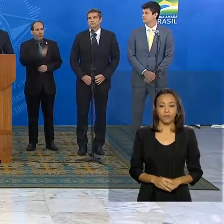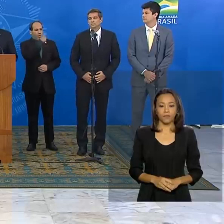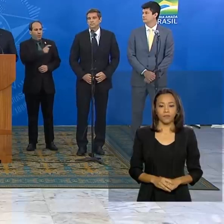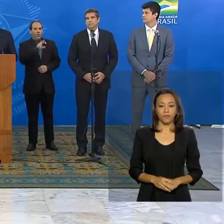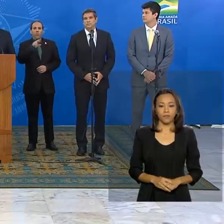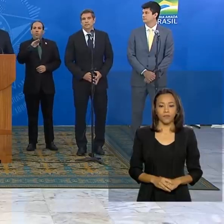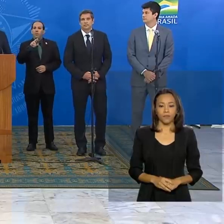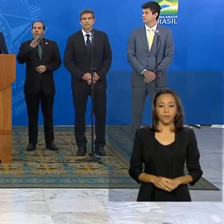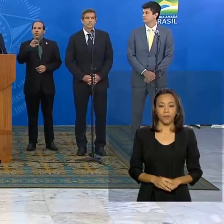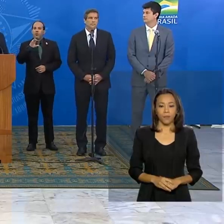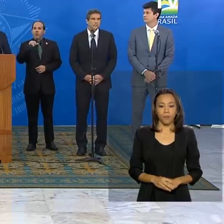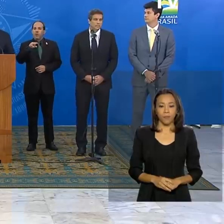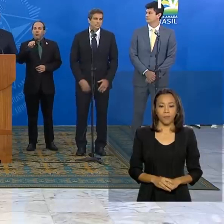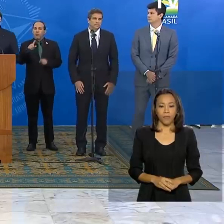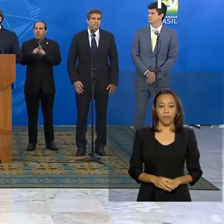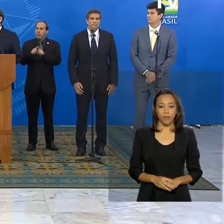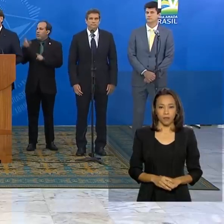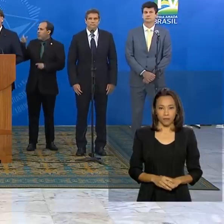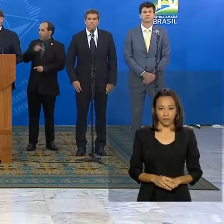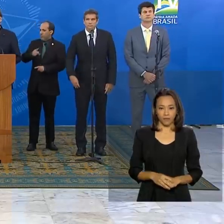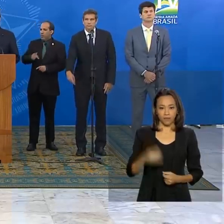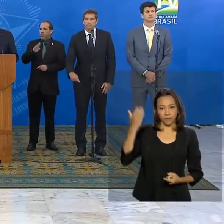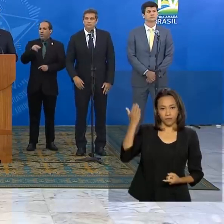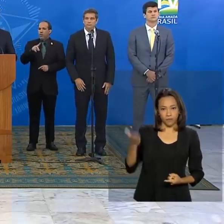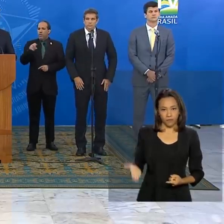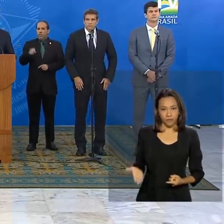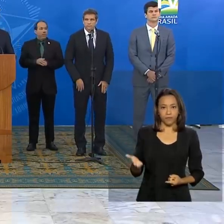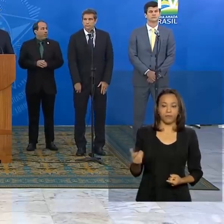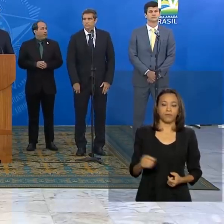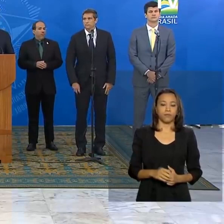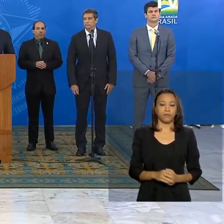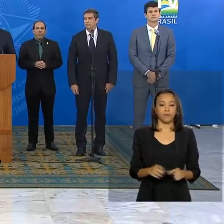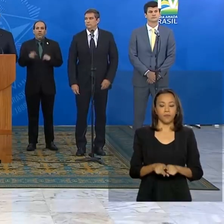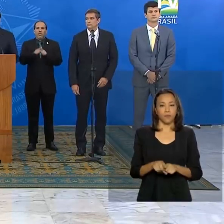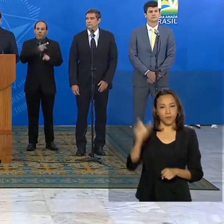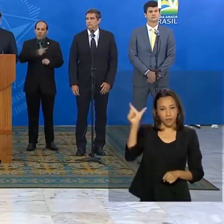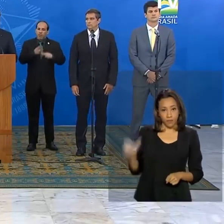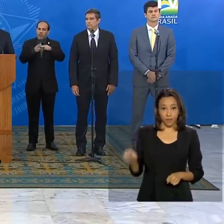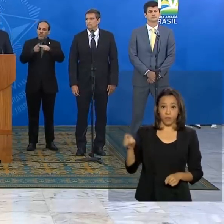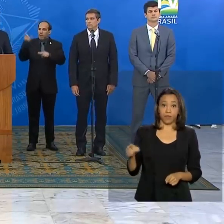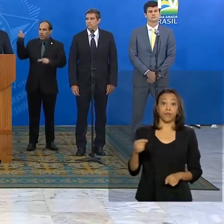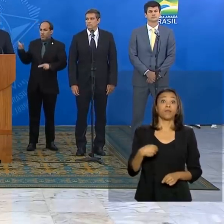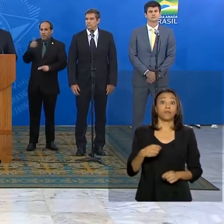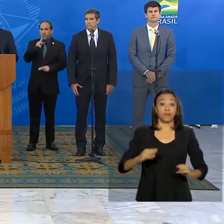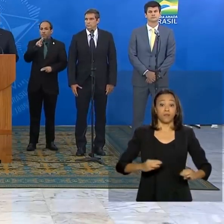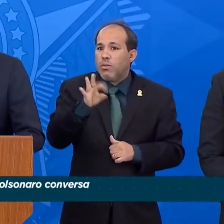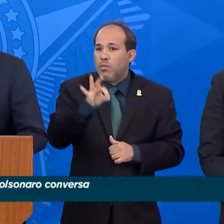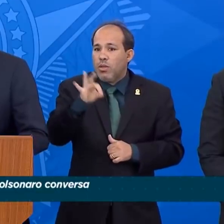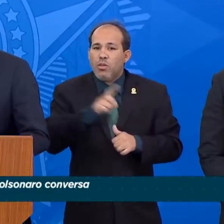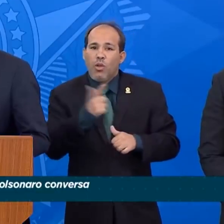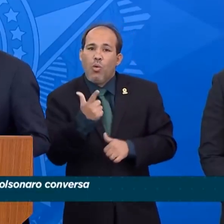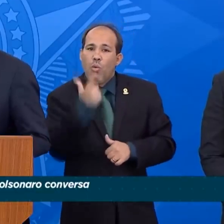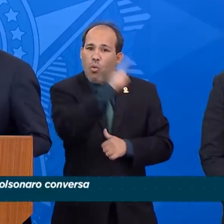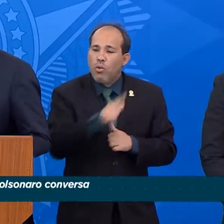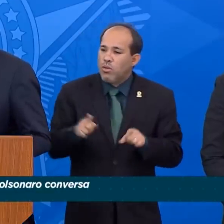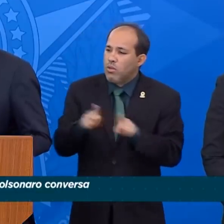O presidente Jair Bolsonaro e o presidente do Banco Central, Roberto Campos Neto, anunciaram uma linha de crédito emergencial para ajudar pequenas e